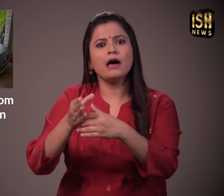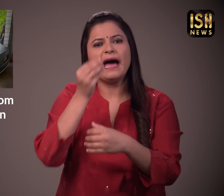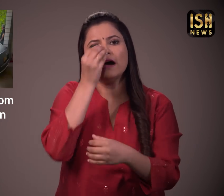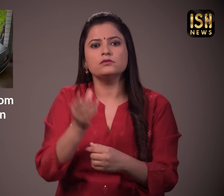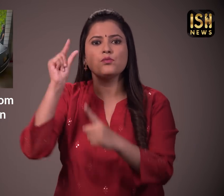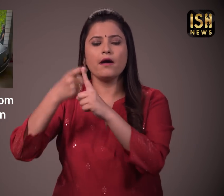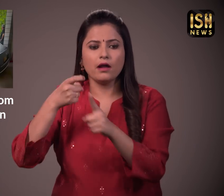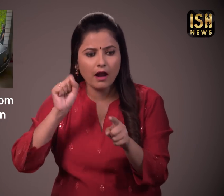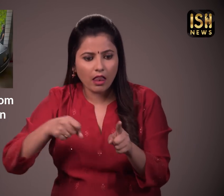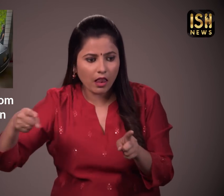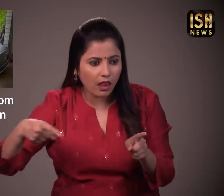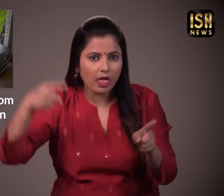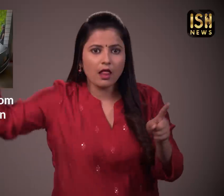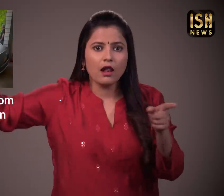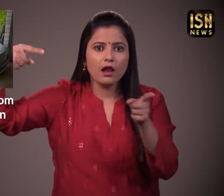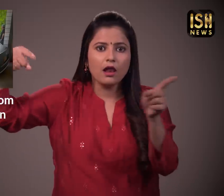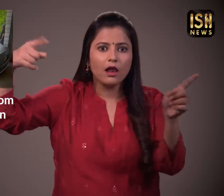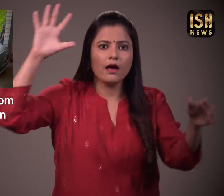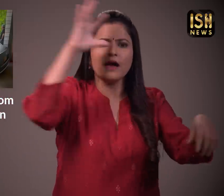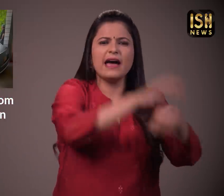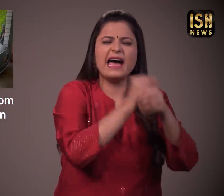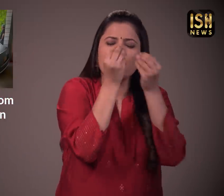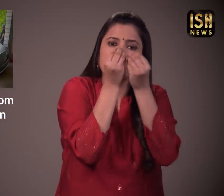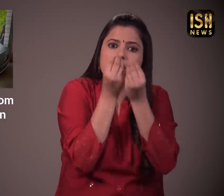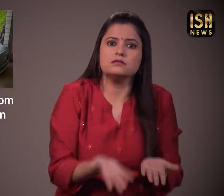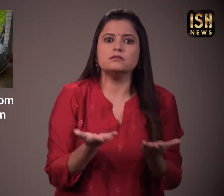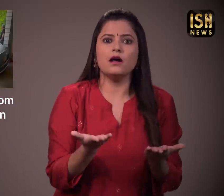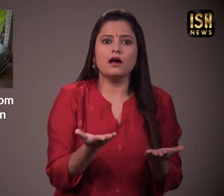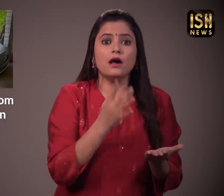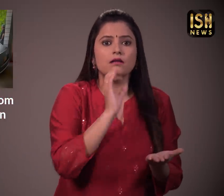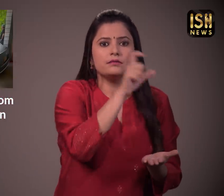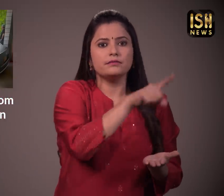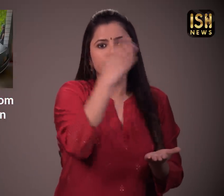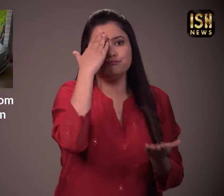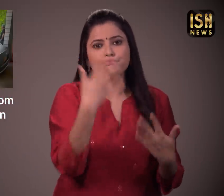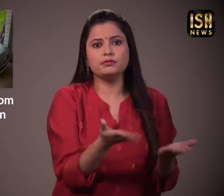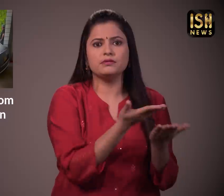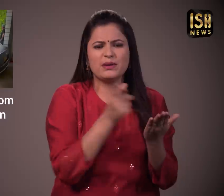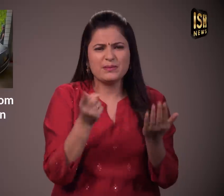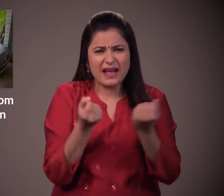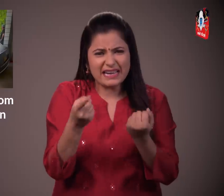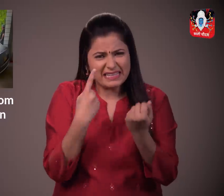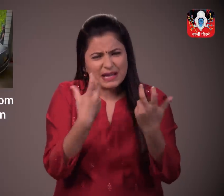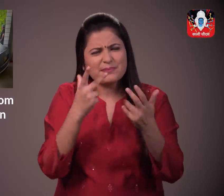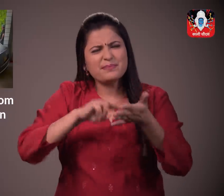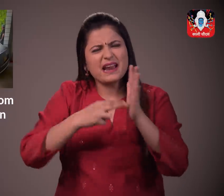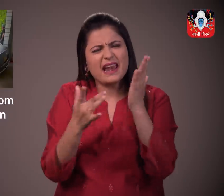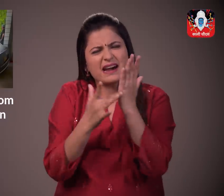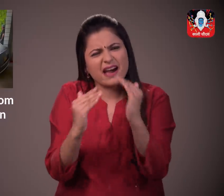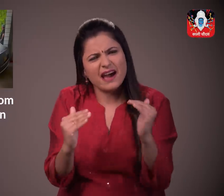इससे ब्रिटिन के अधिकारी कार की सतीक लोकेशन आसानी से पता कर पाए यह एक लग्जरी कार है